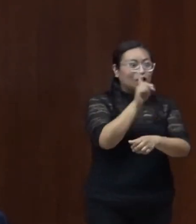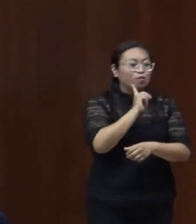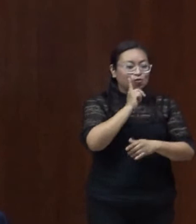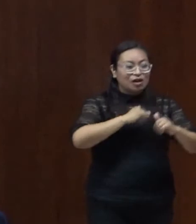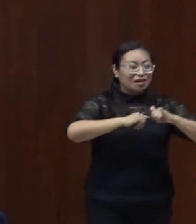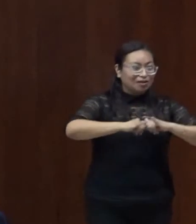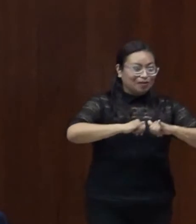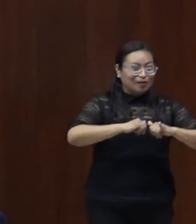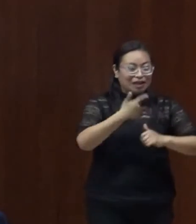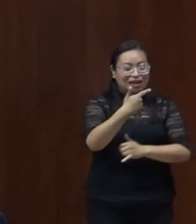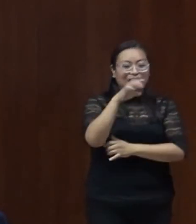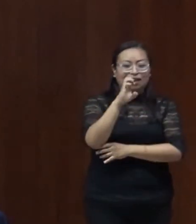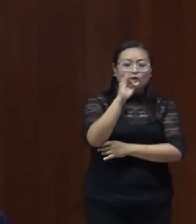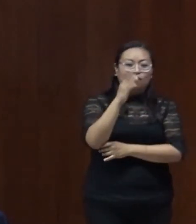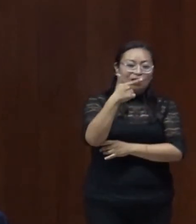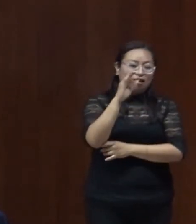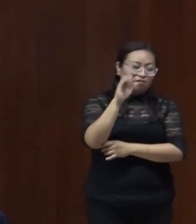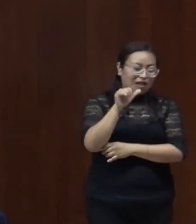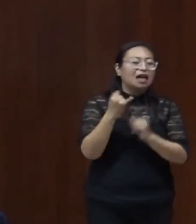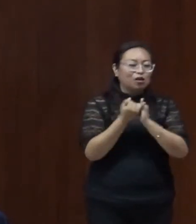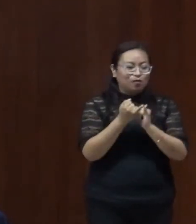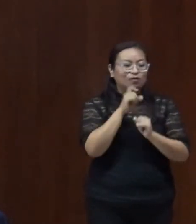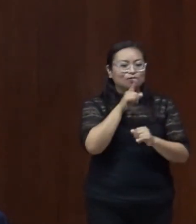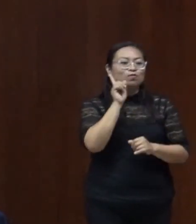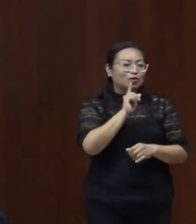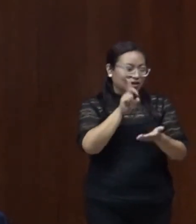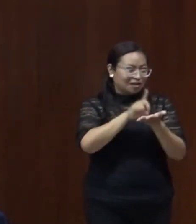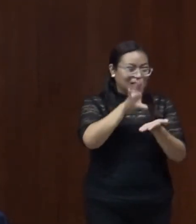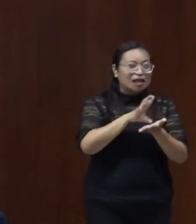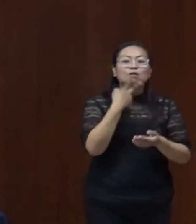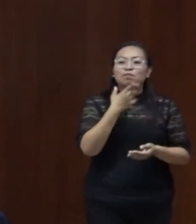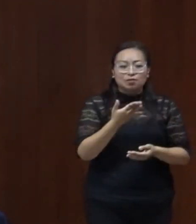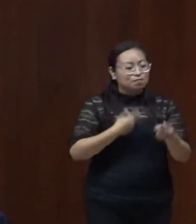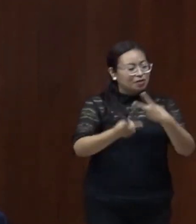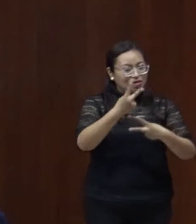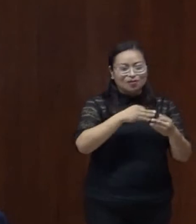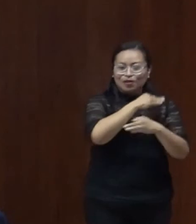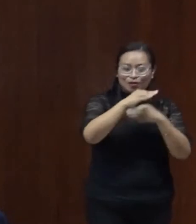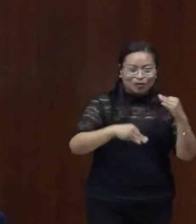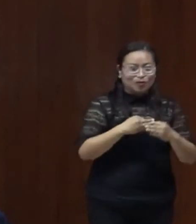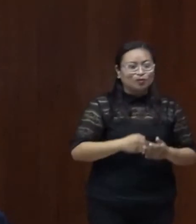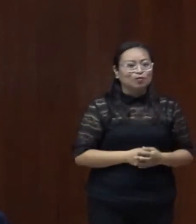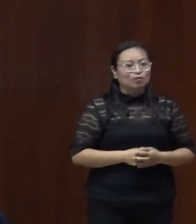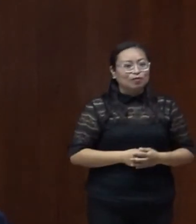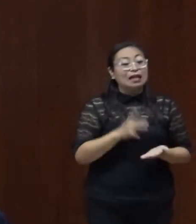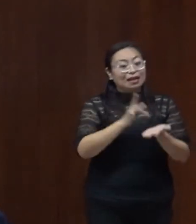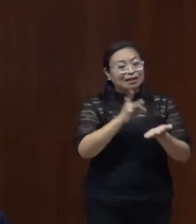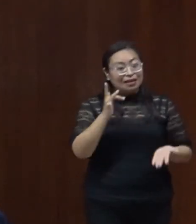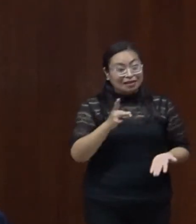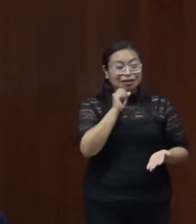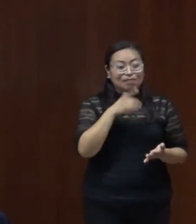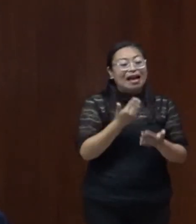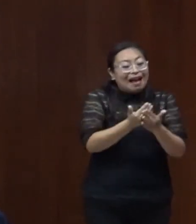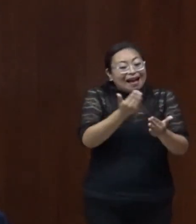y familiares de mujeres con discapacidad. Bueno, sean todas bienvenidas, bienvenidos, bienvenidas. Y agradezco antes